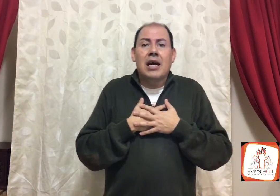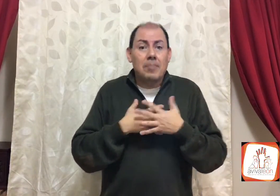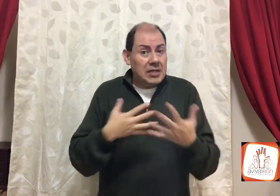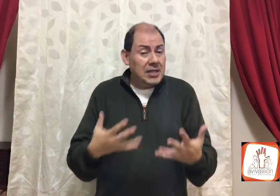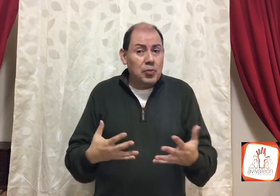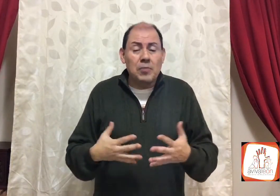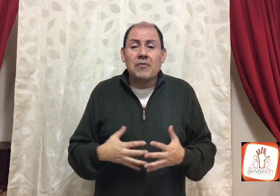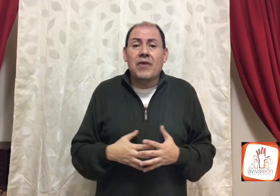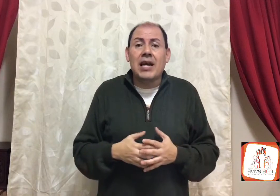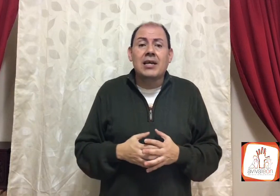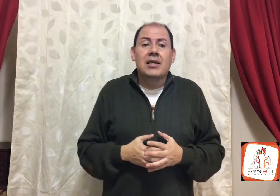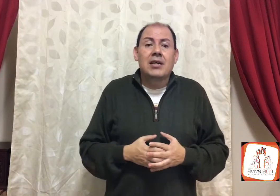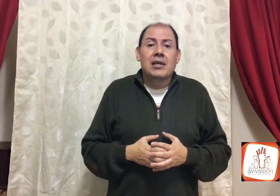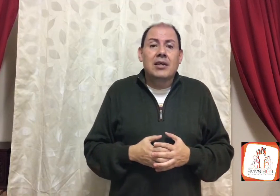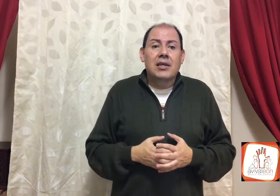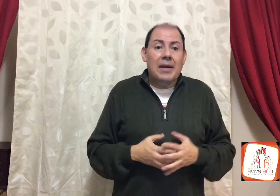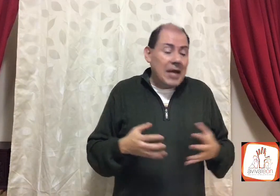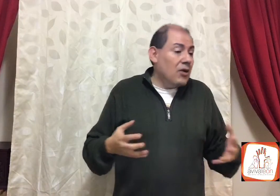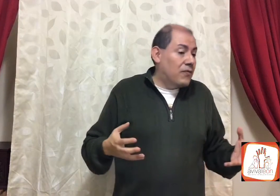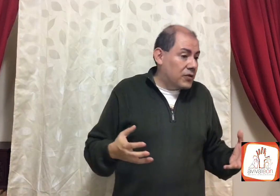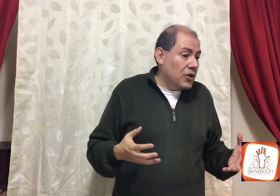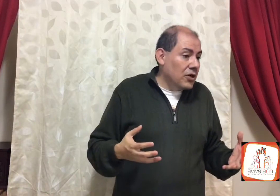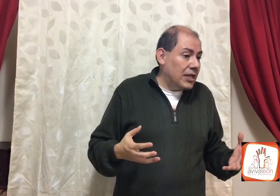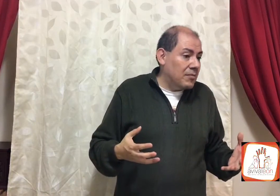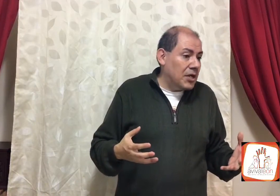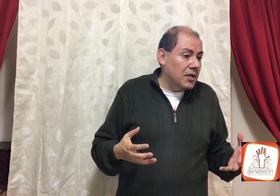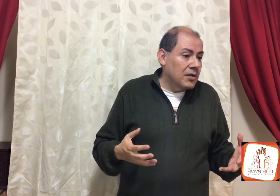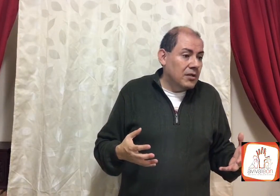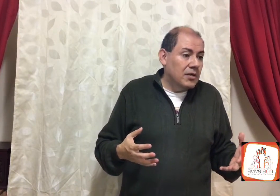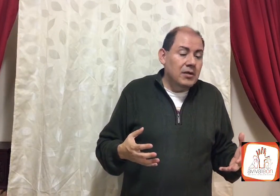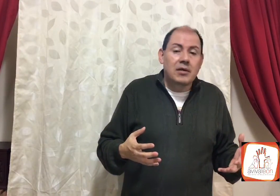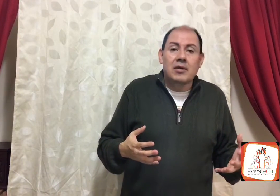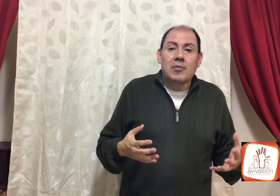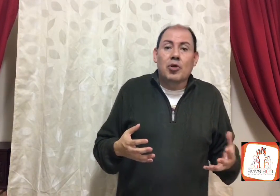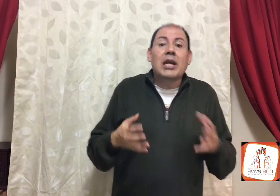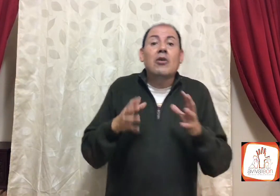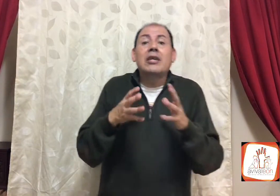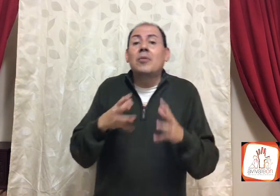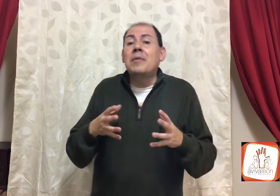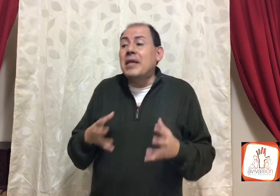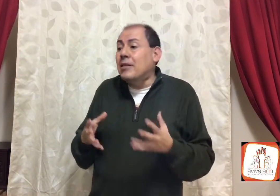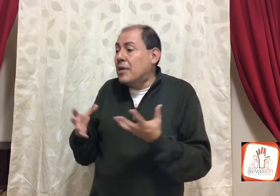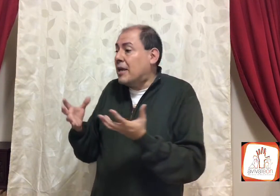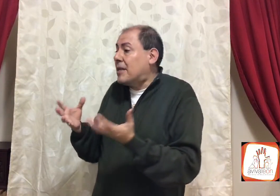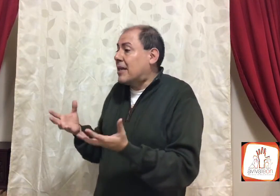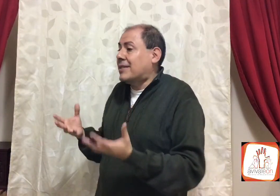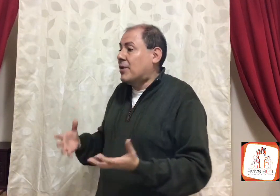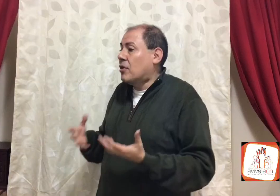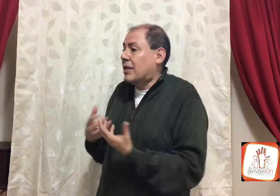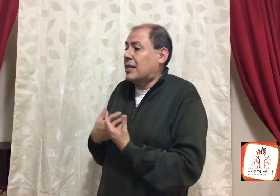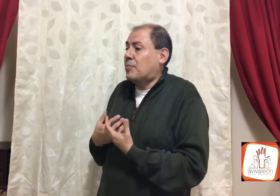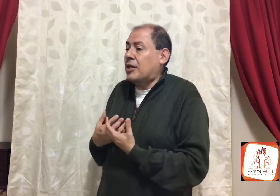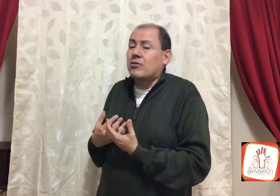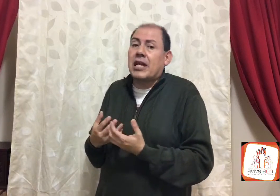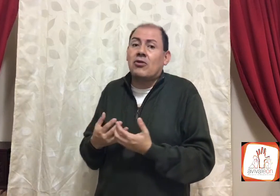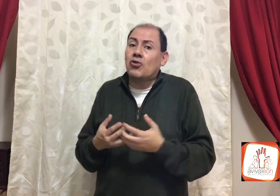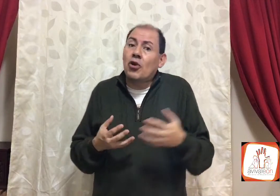al principio, en mi fe, había confusión, mí, porque lo que yo vivía, en mi habitación, con el Espíritu Santo, no lo